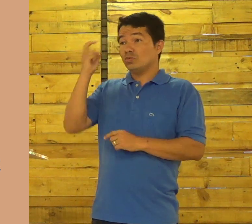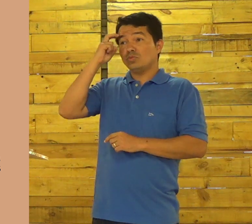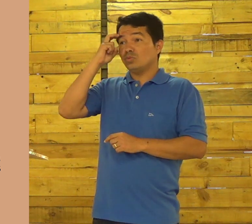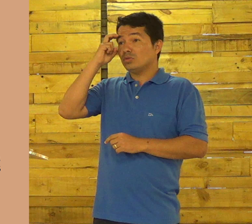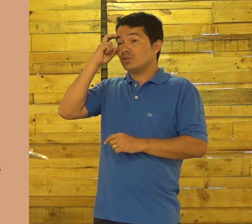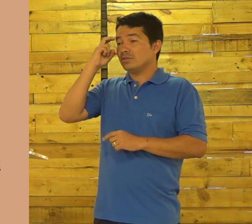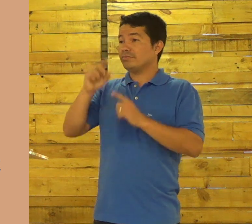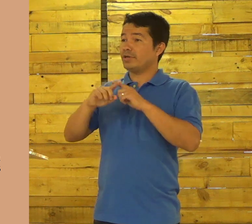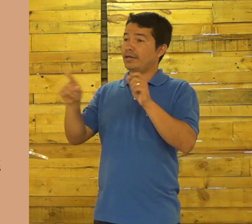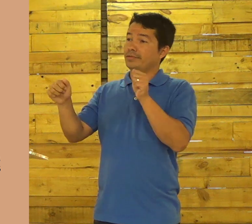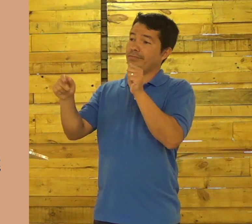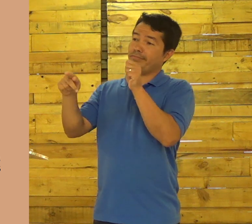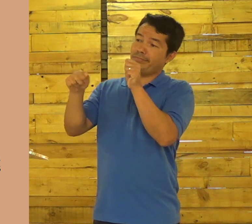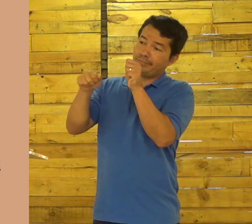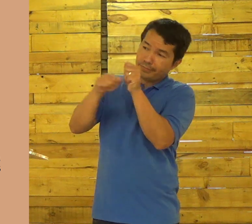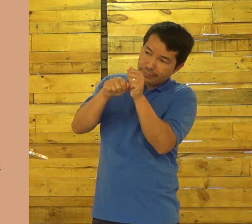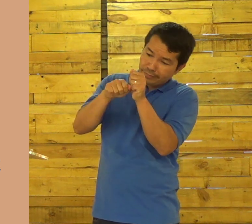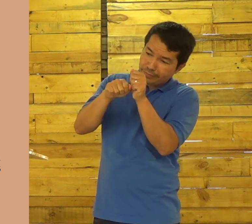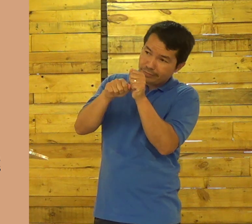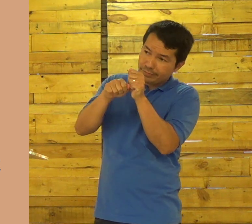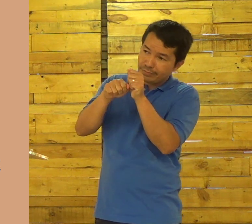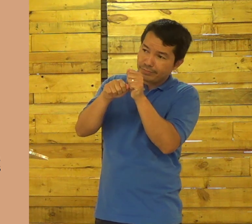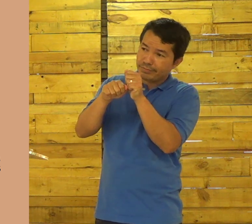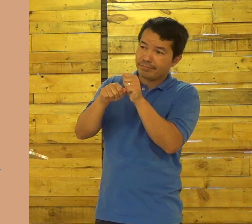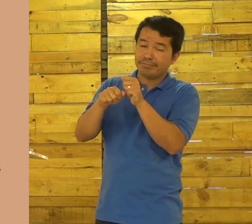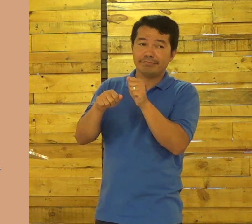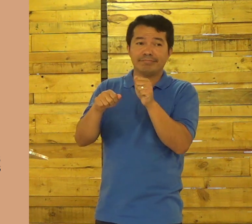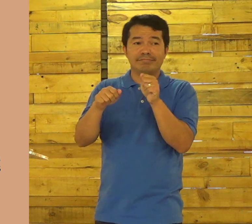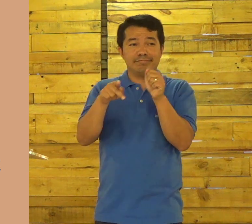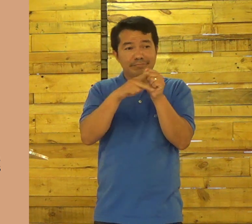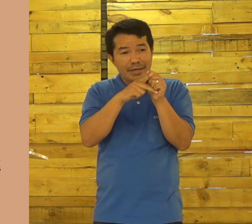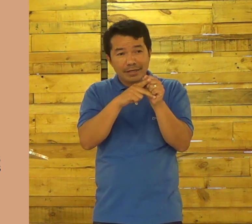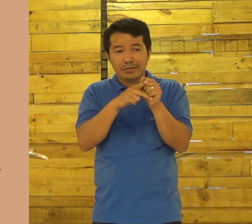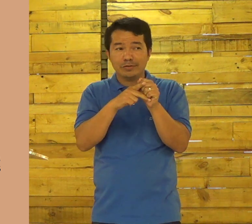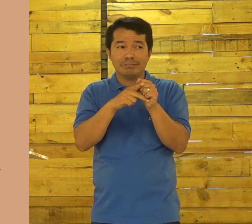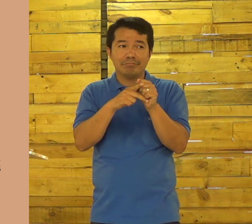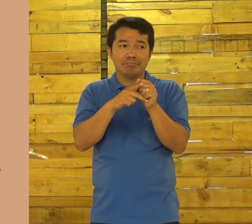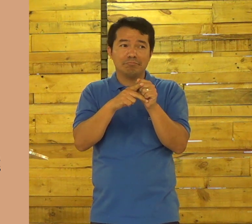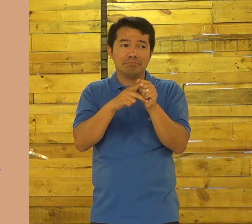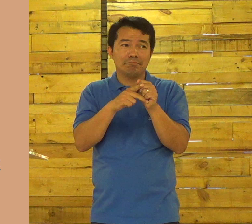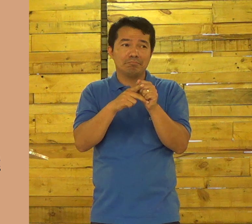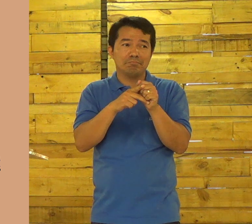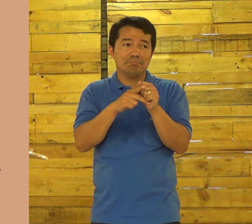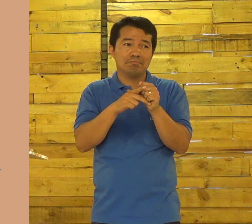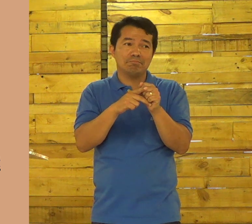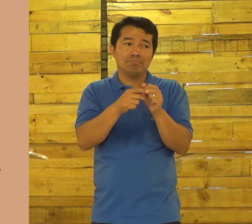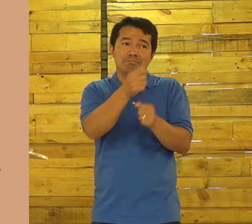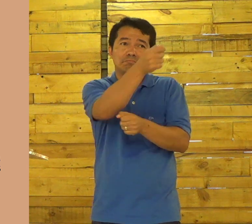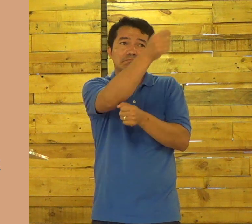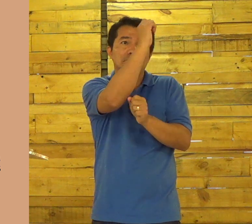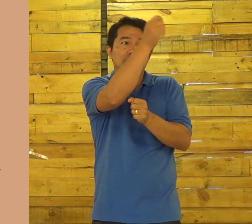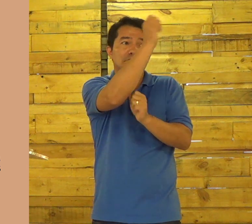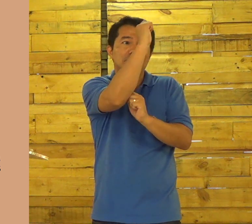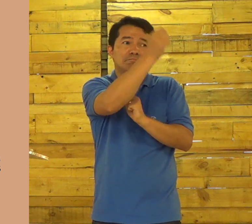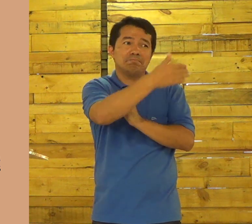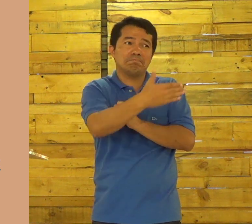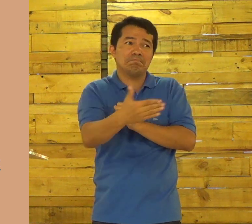Era cultural. Mas André e Pedro eram